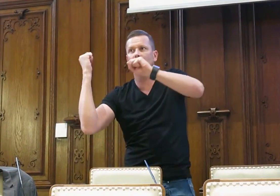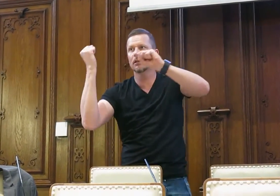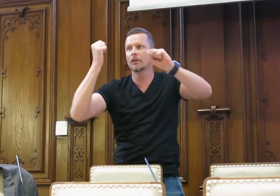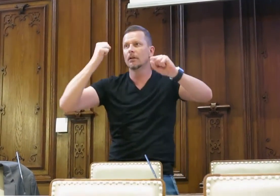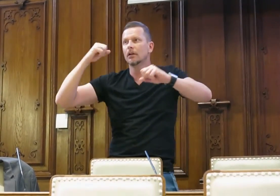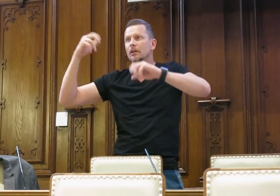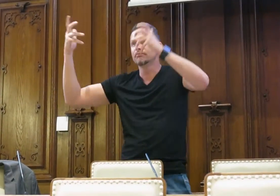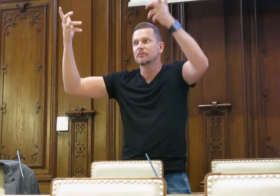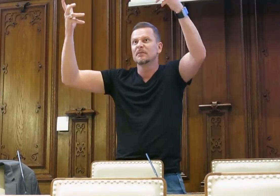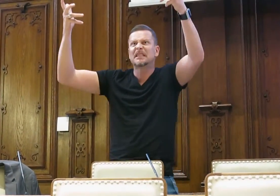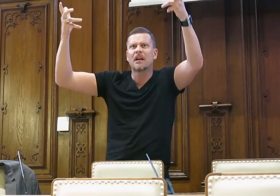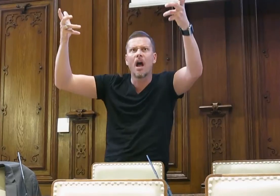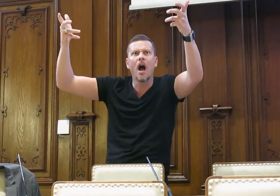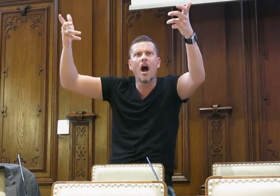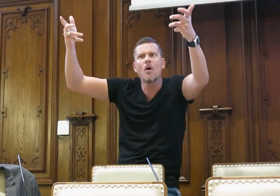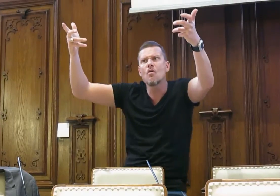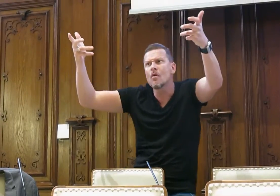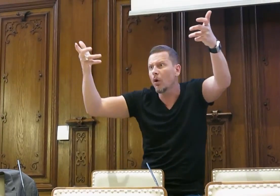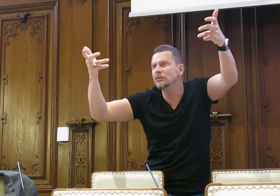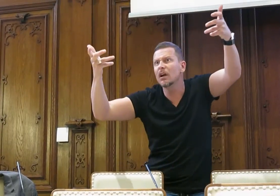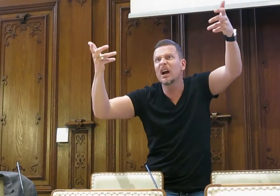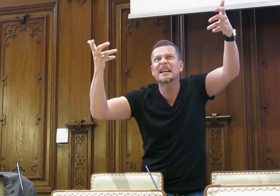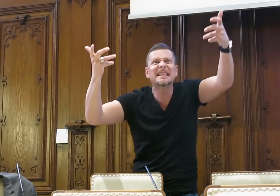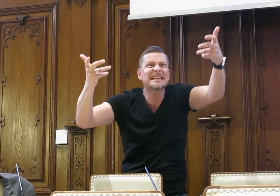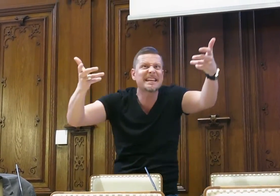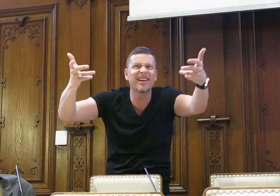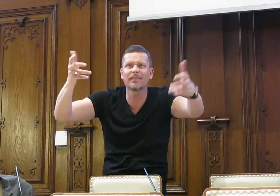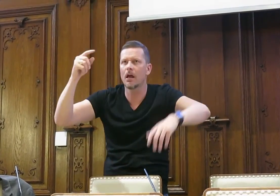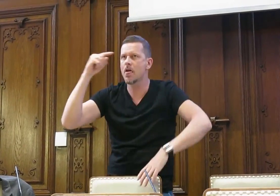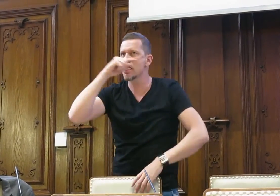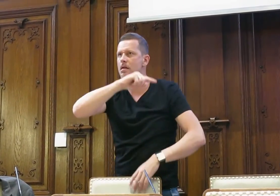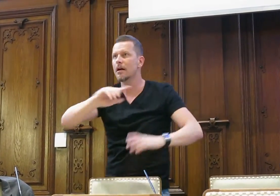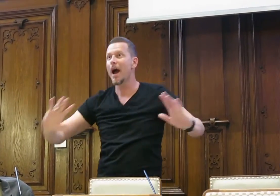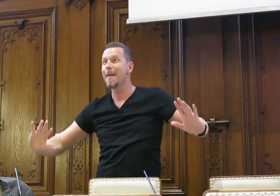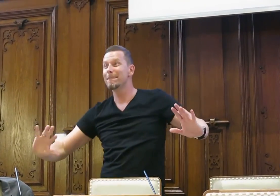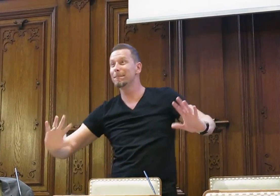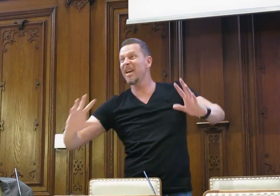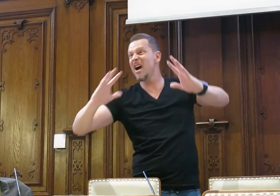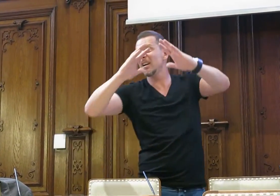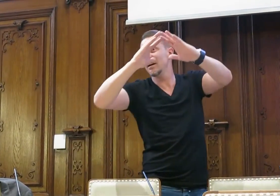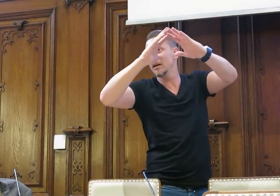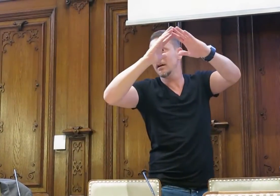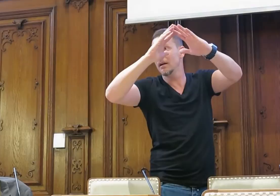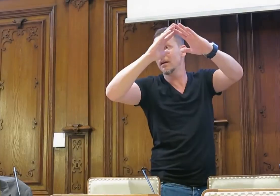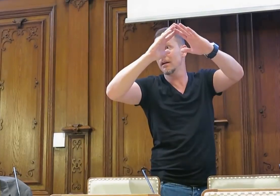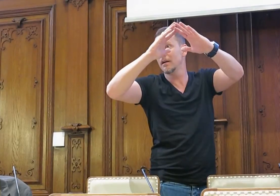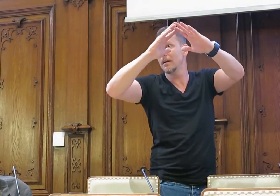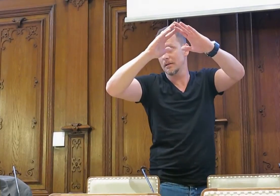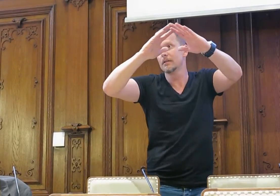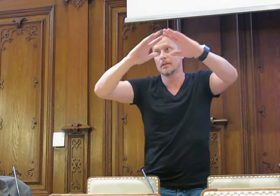Dann kommt es wieder zu Turbulenzen, ja. Es beginnt wieder irgendwie ganz unruhig zu sein, es ist auch ein Berg in der Nähe,